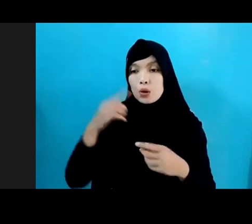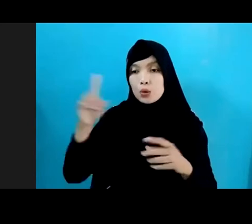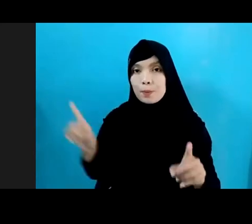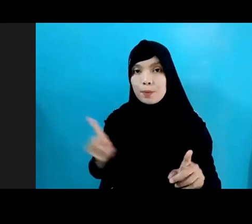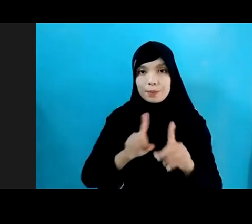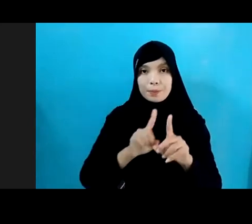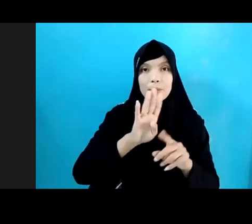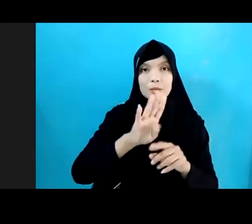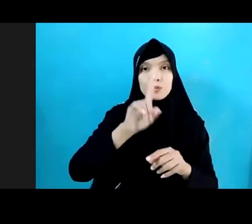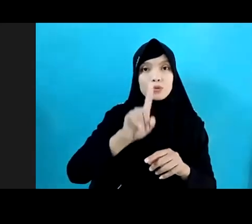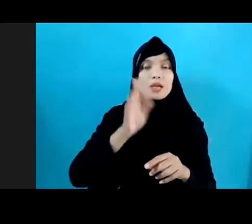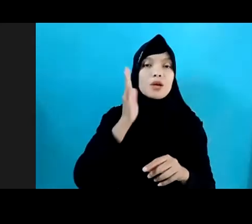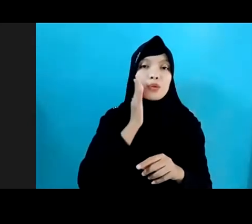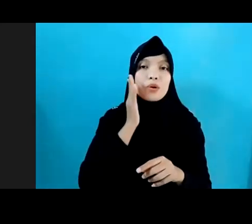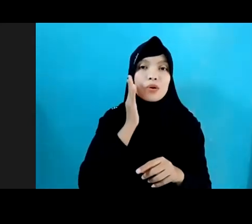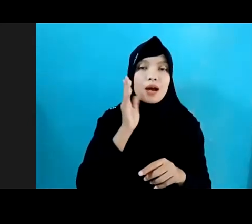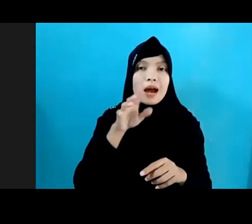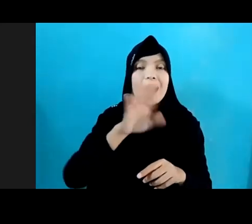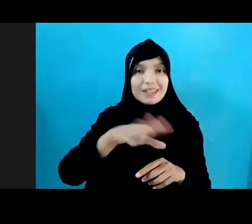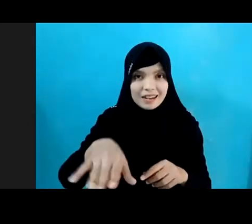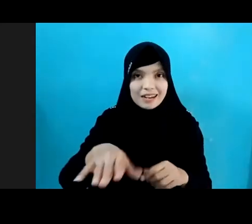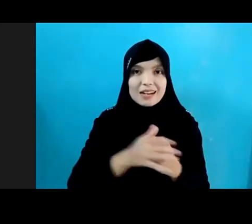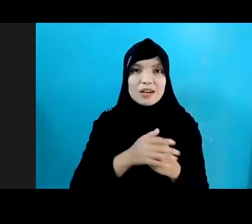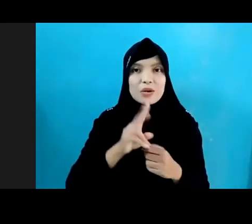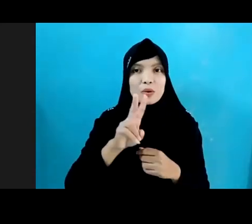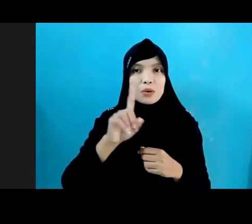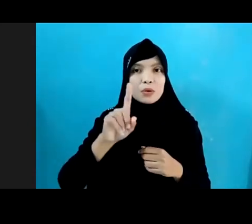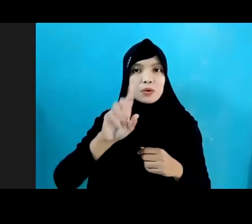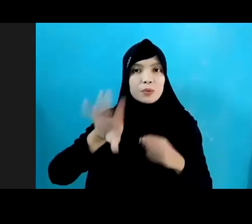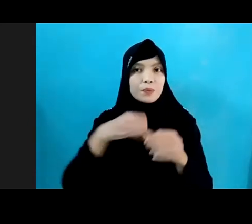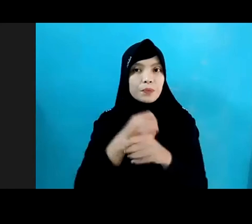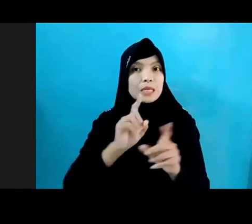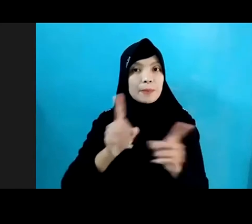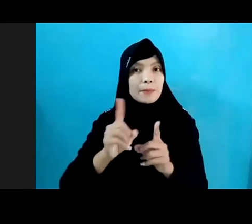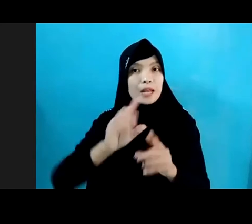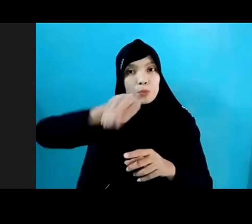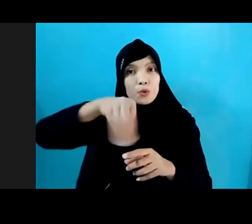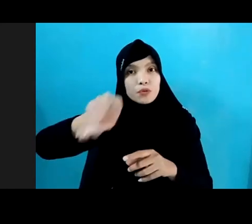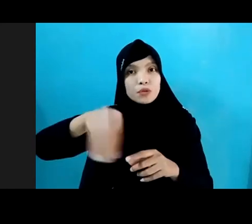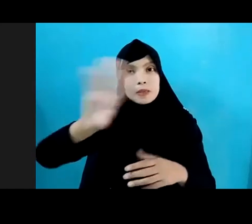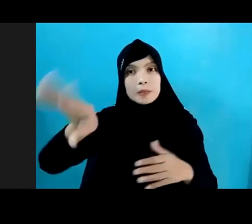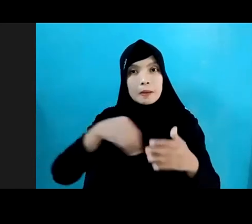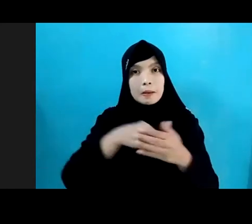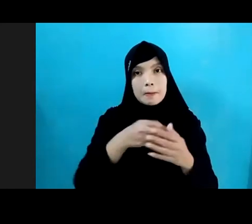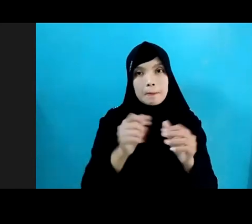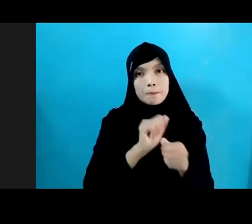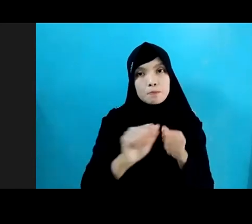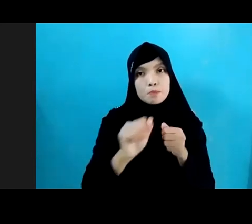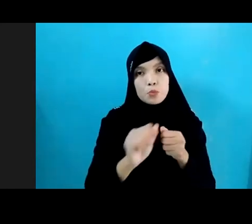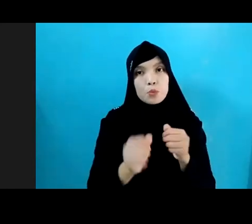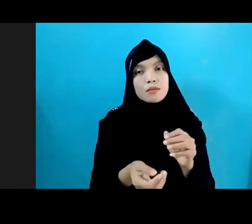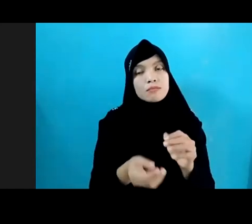Remaja Berusia 12 Sampai 21 Tahun Dari Sebelas Provinsi Terlibat Dalam Pembuatan Pelaporan Perkembangan SDG